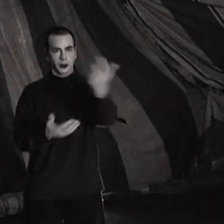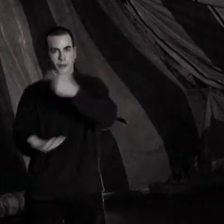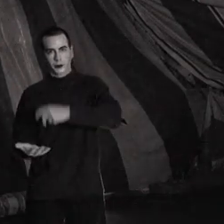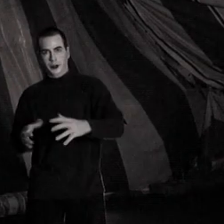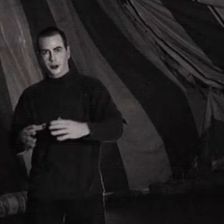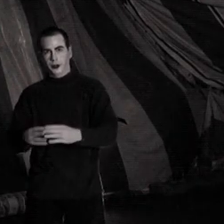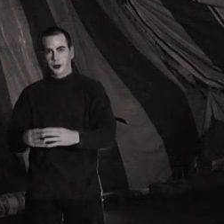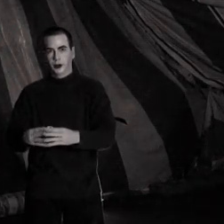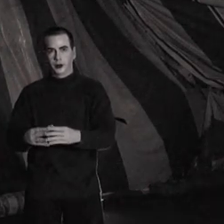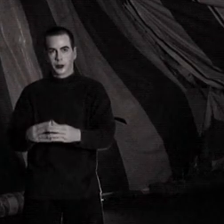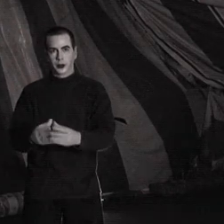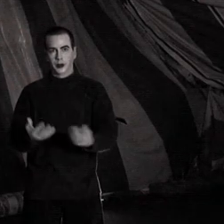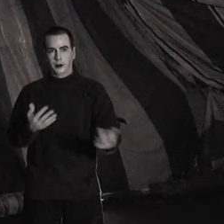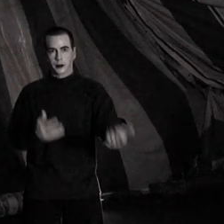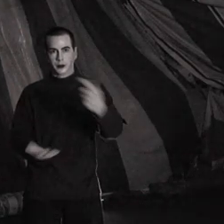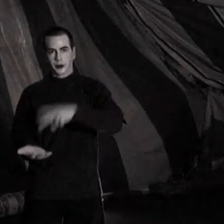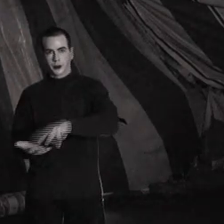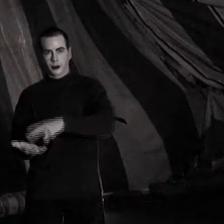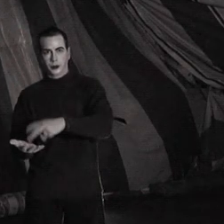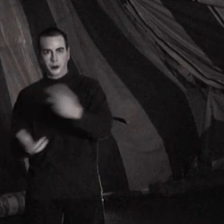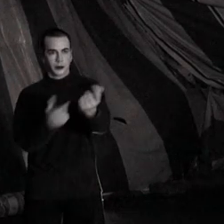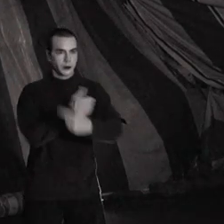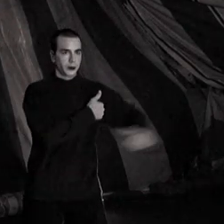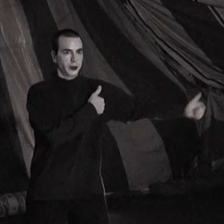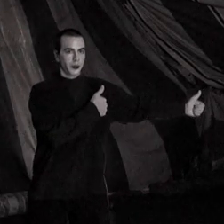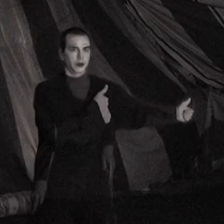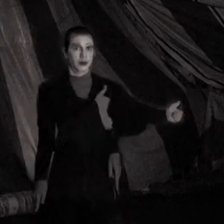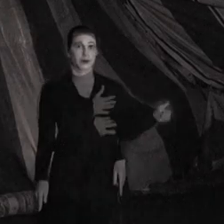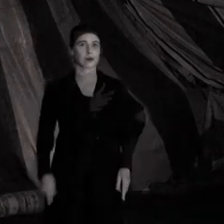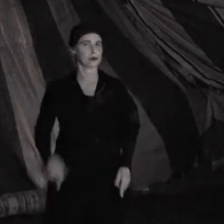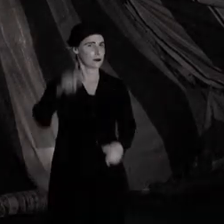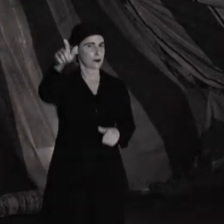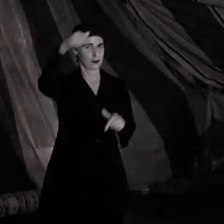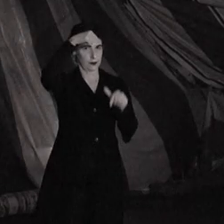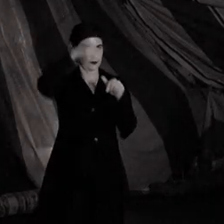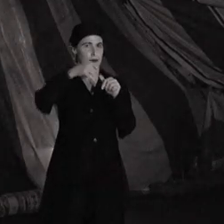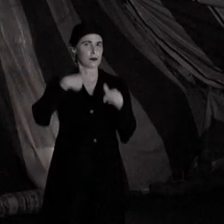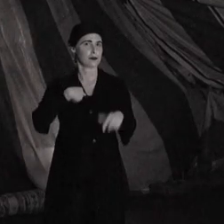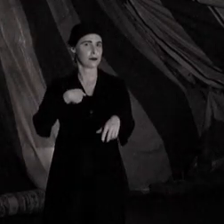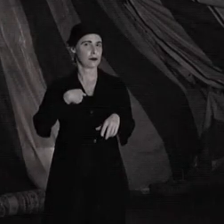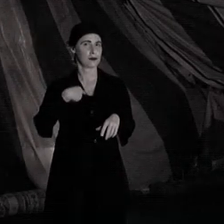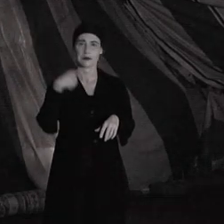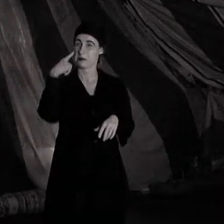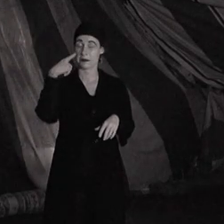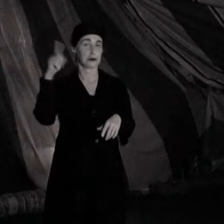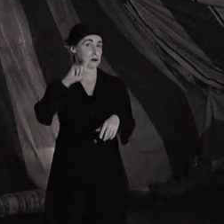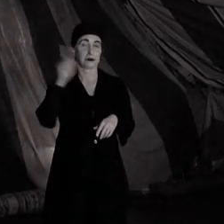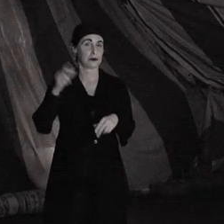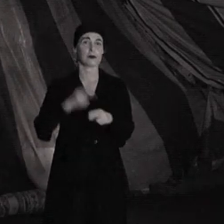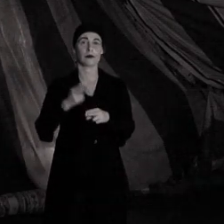compagnie ! Vient danser le tango du kiff ! Mon visage vous dit quelque chose ? Non, je ne vois pas, je m